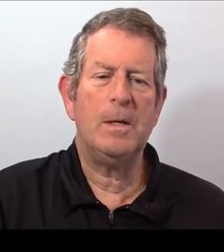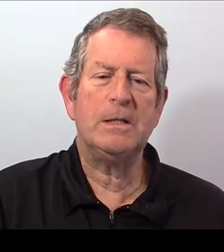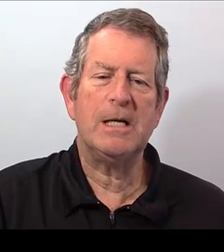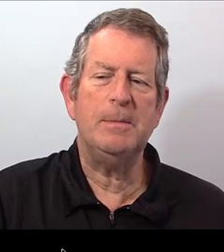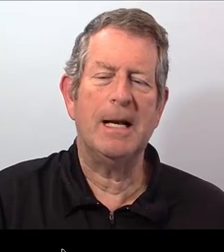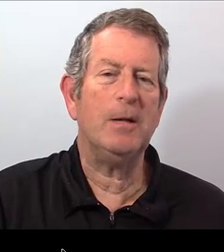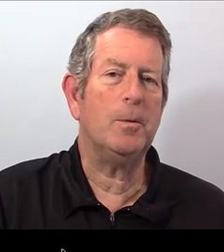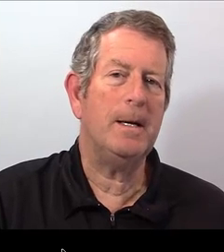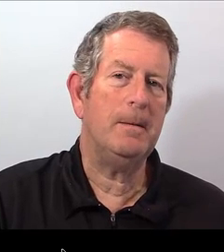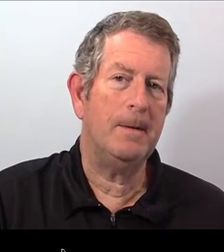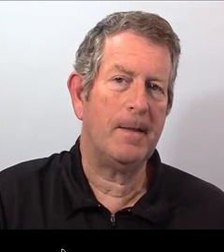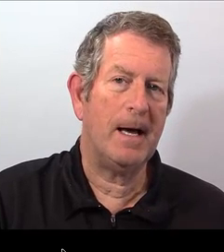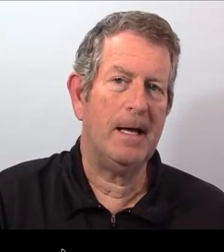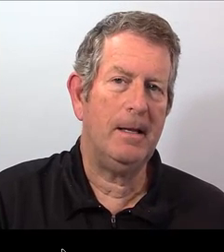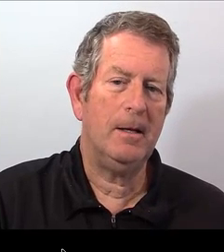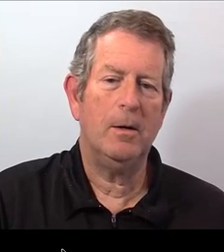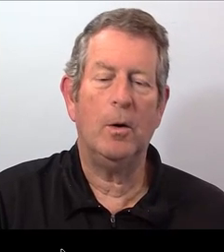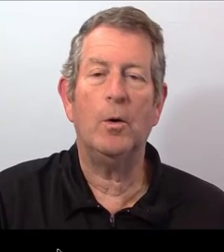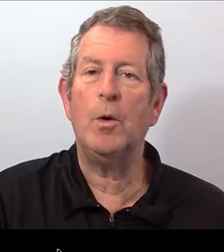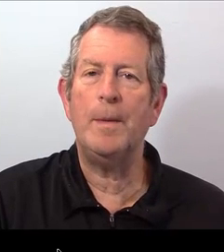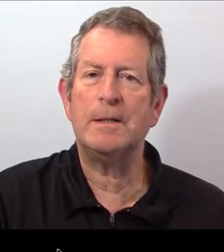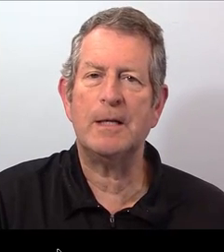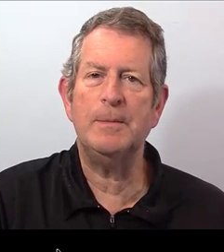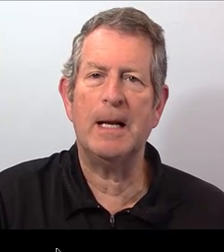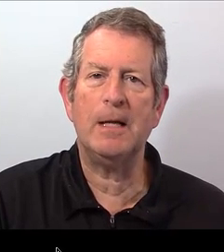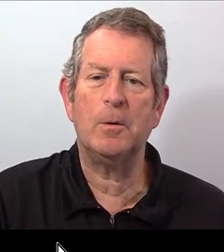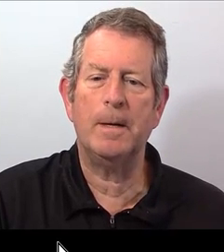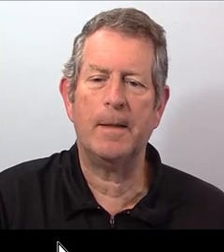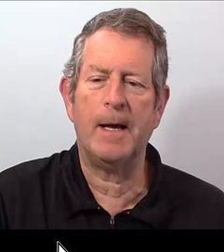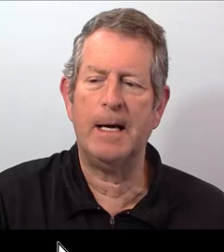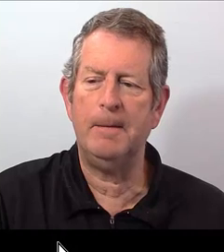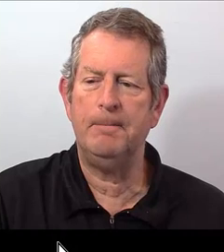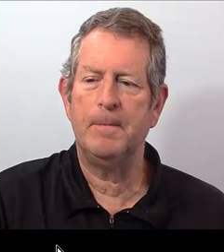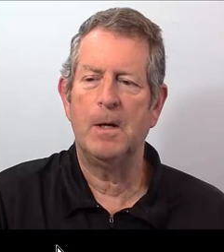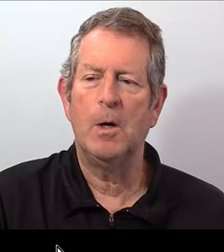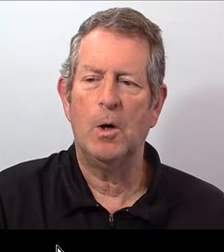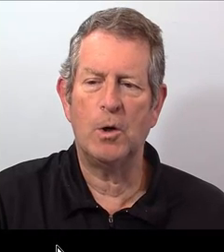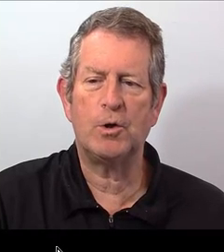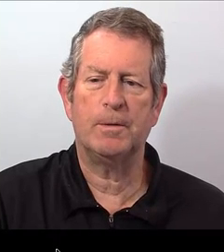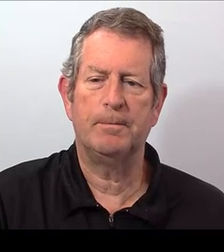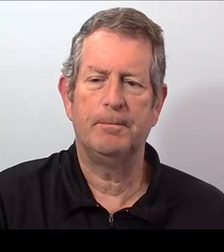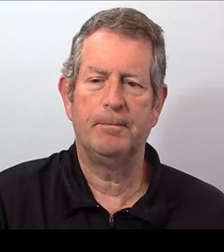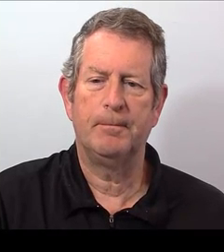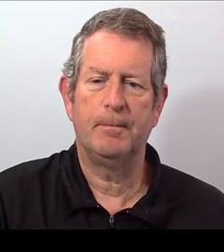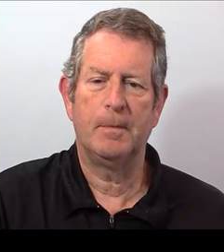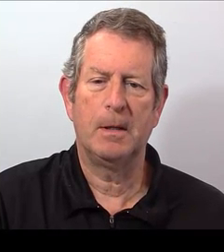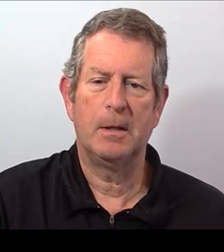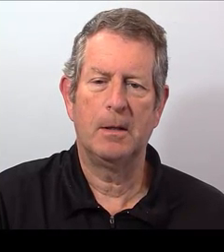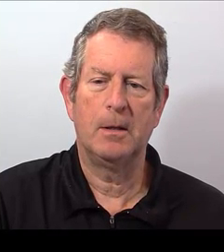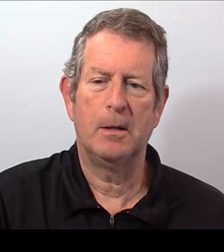No estás mirándome, ¿verdad? O no me estás mirando, ¿verdad? 8. 8.